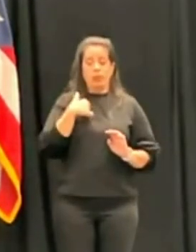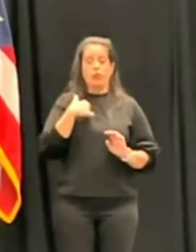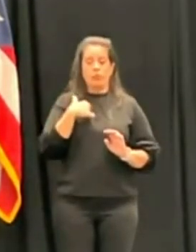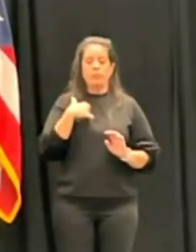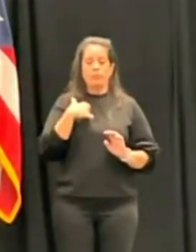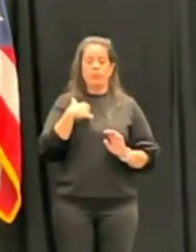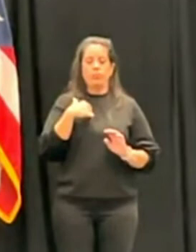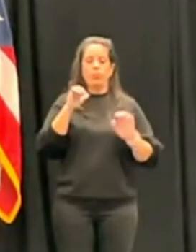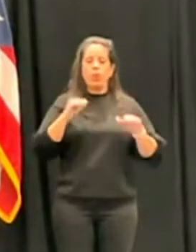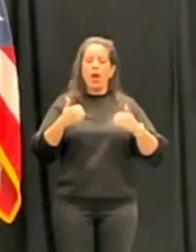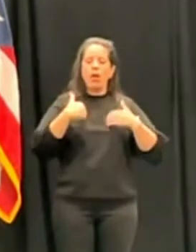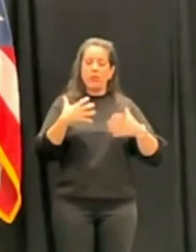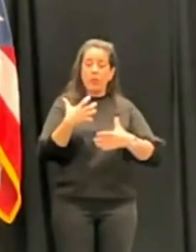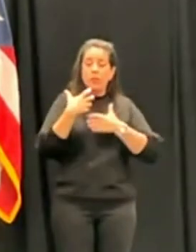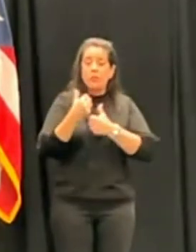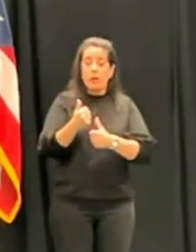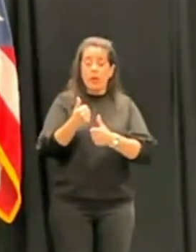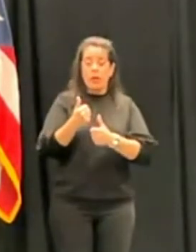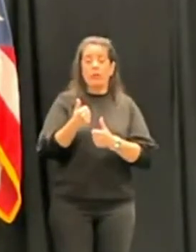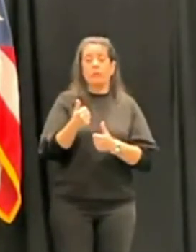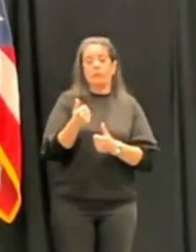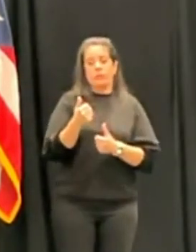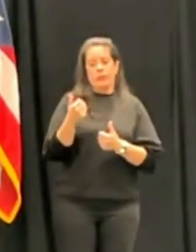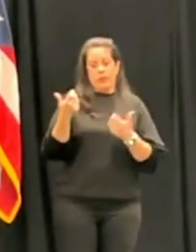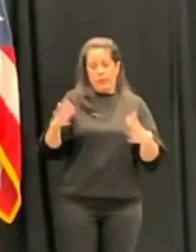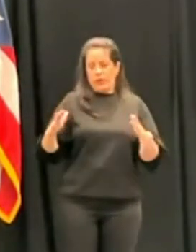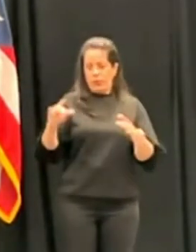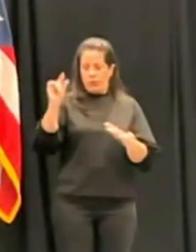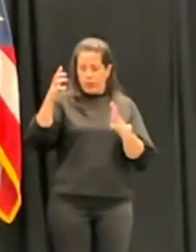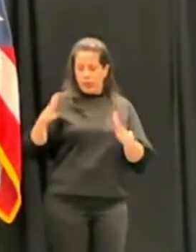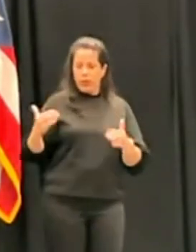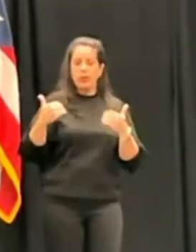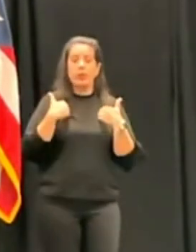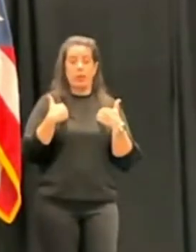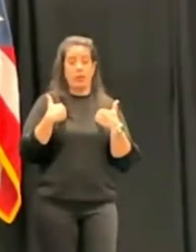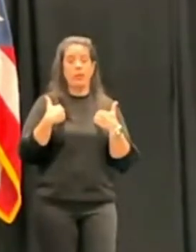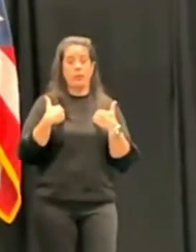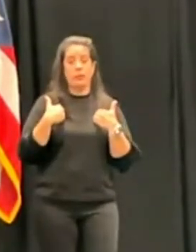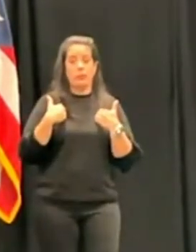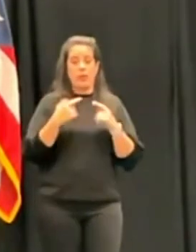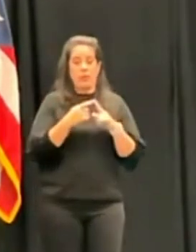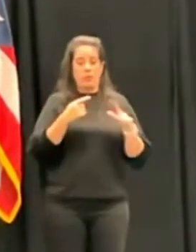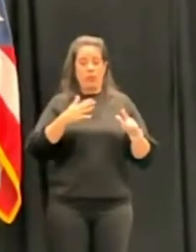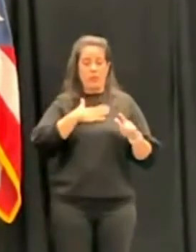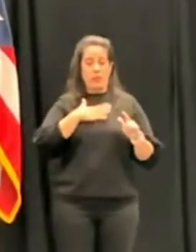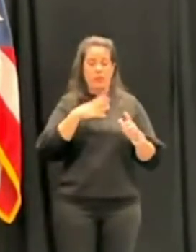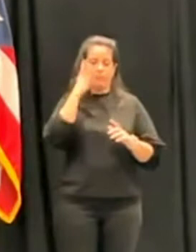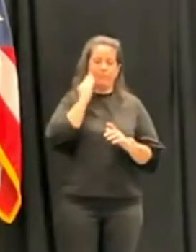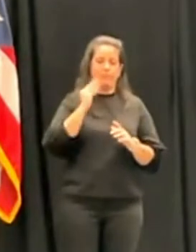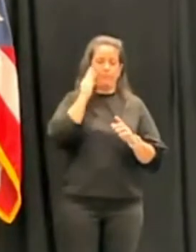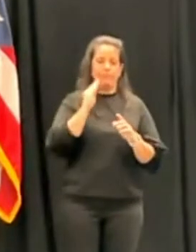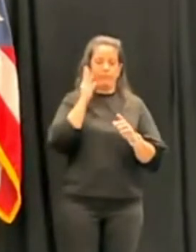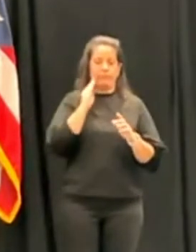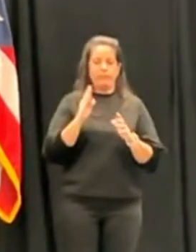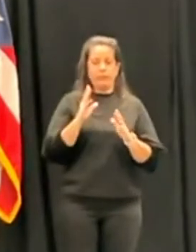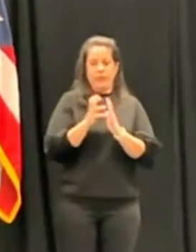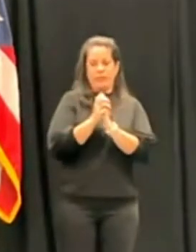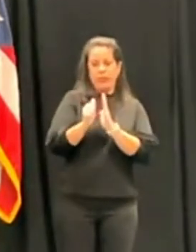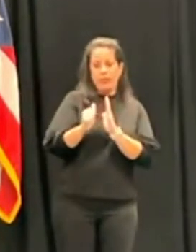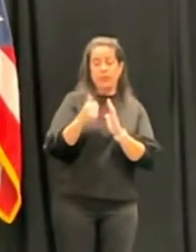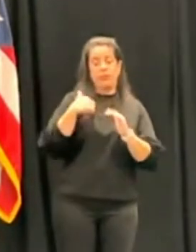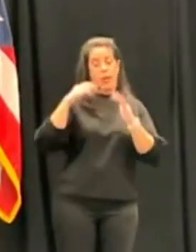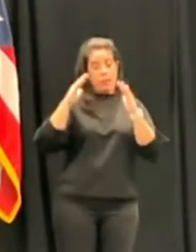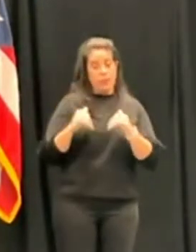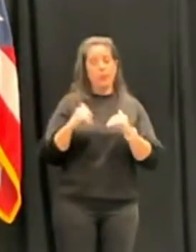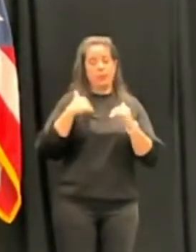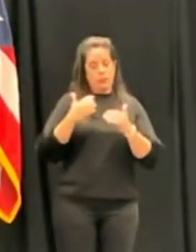confianza que la gobernadora ha depositado en mí a base de mis credenciales y a base de mis méritos. Eso es lo que yo espero y a eso